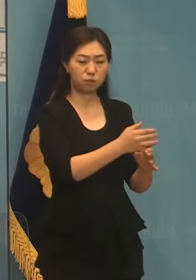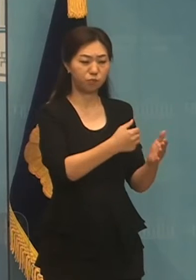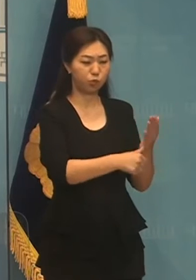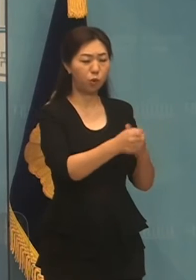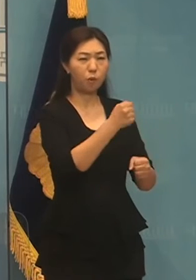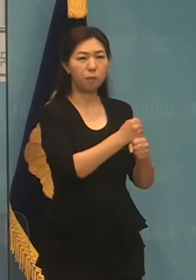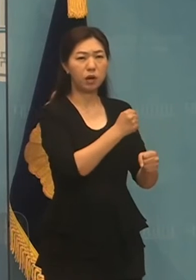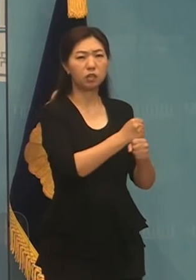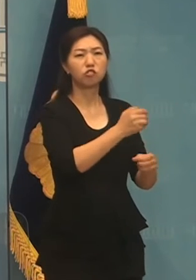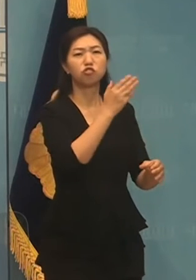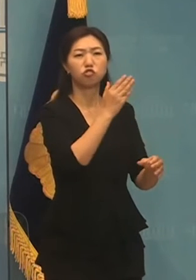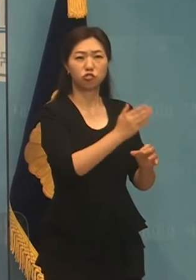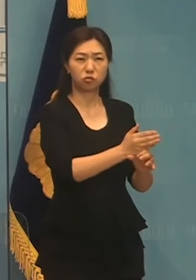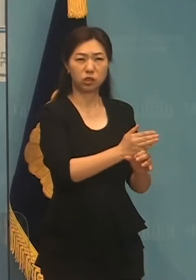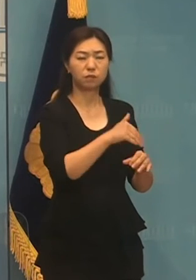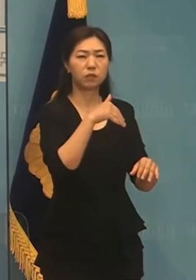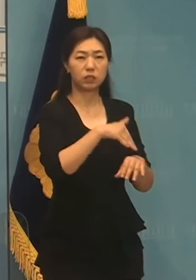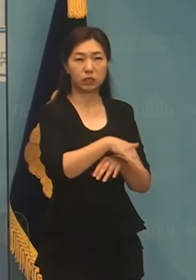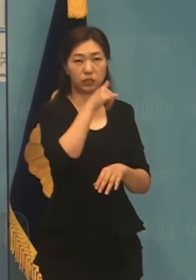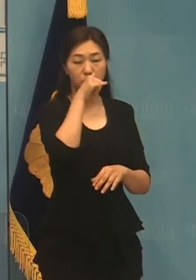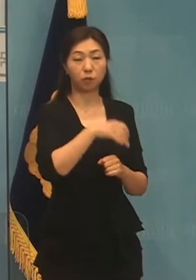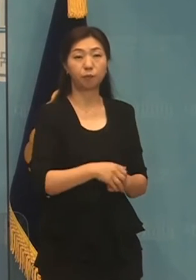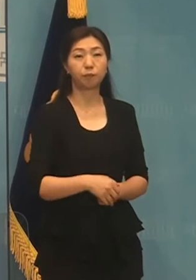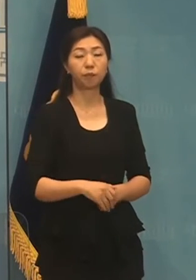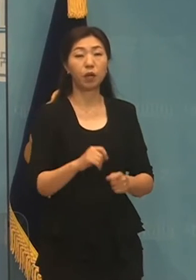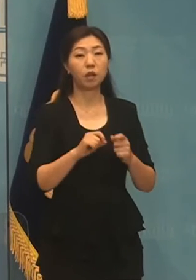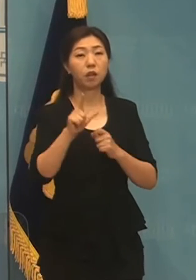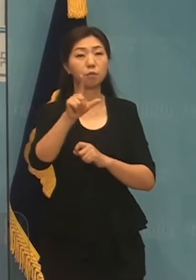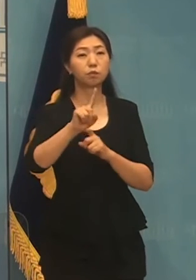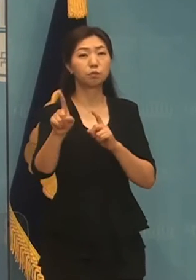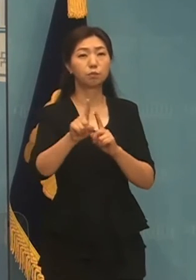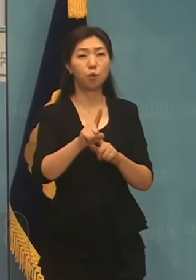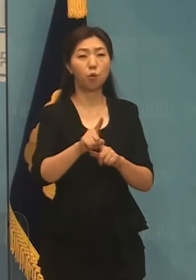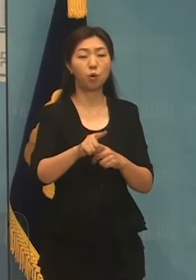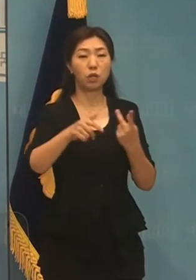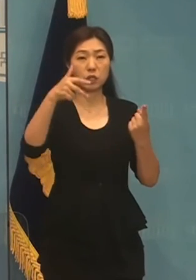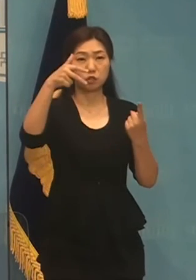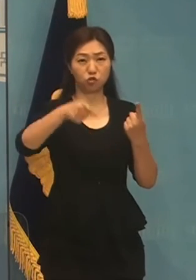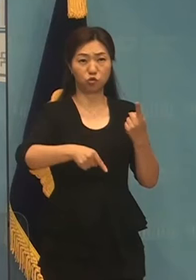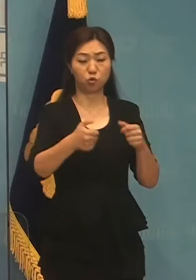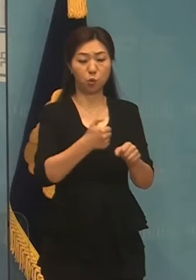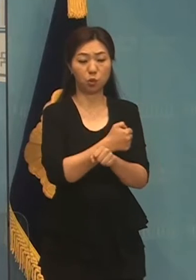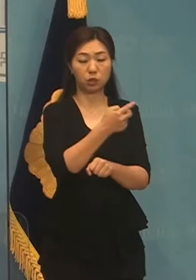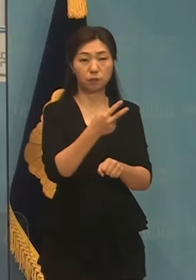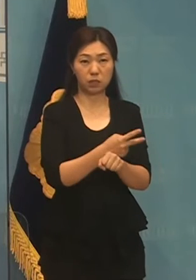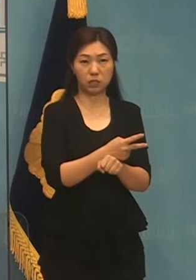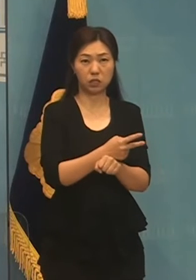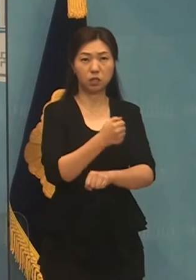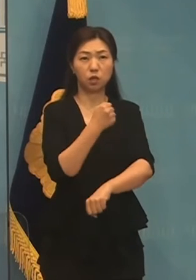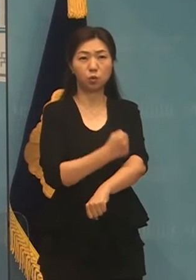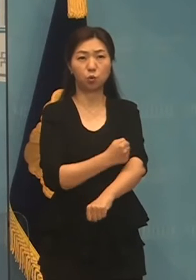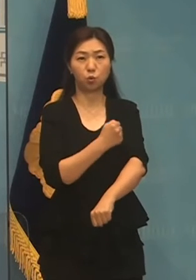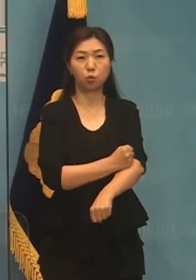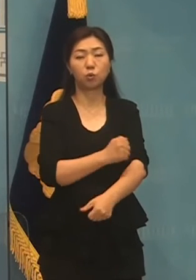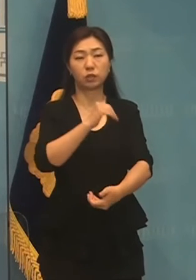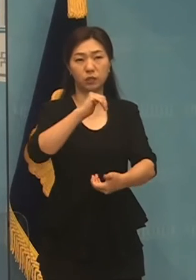갇혀 있습니다. 대표적인 것이 주 52시간 노동규제입니다.